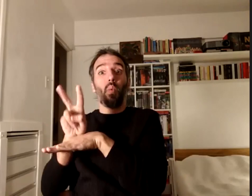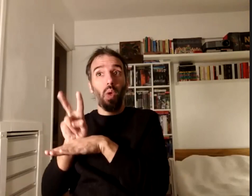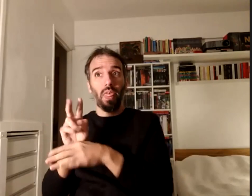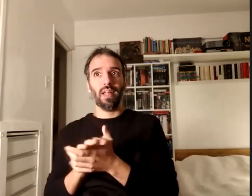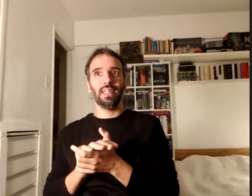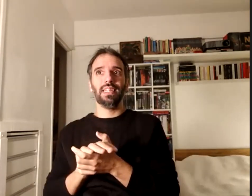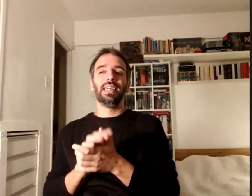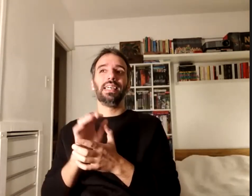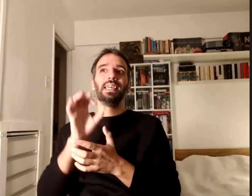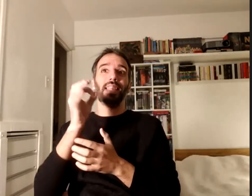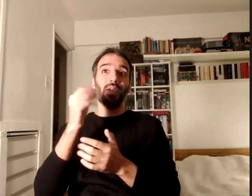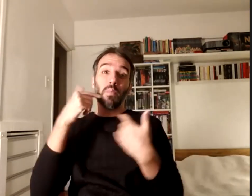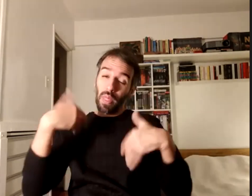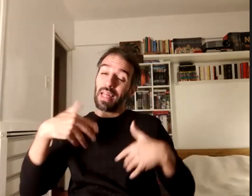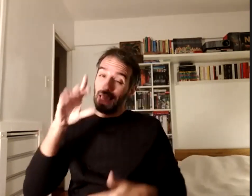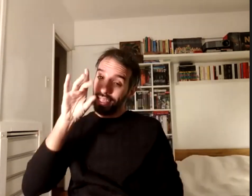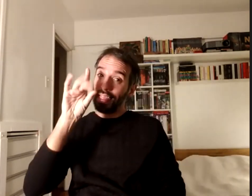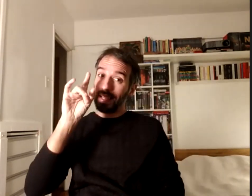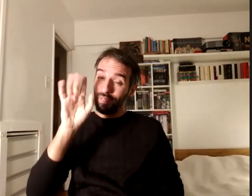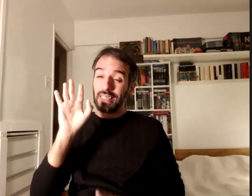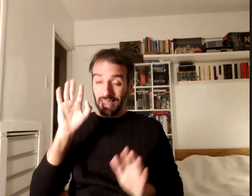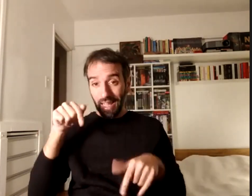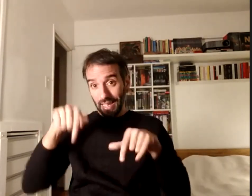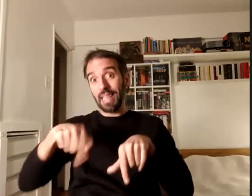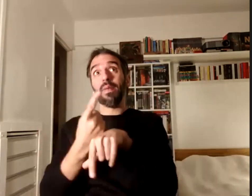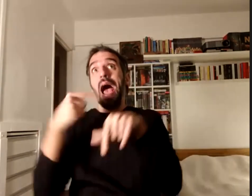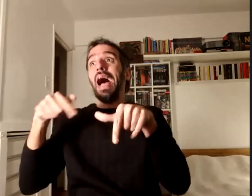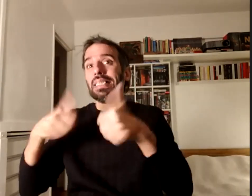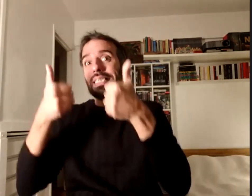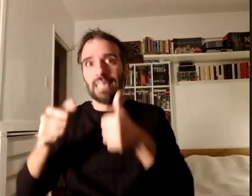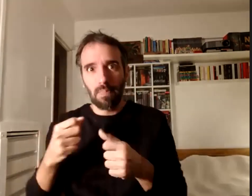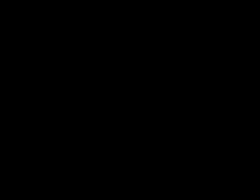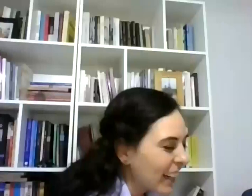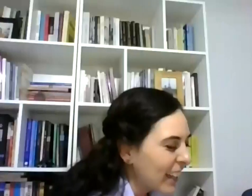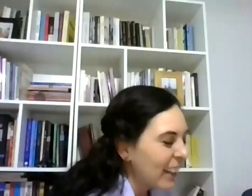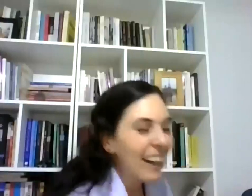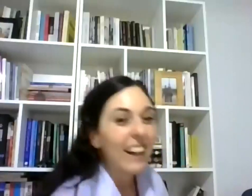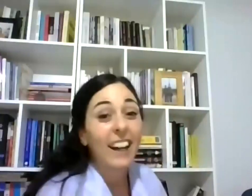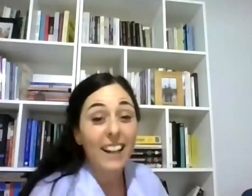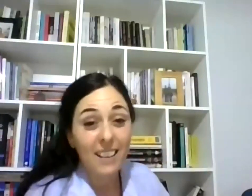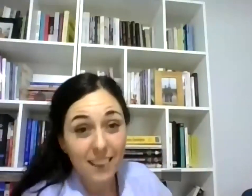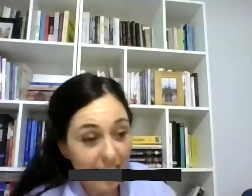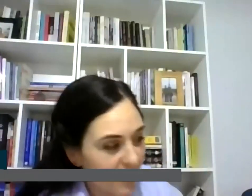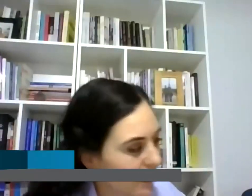complicarse y está sucediendo eso solo yo quería agradecerles